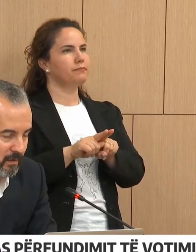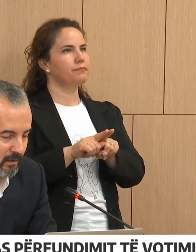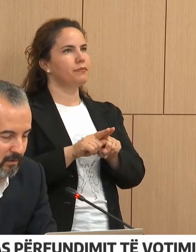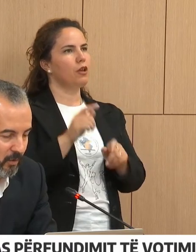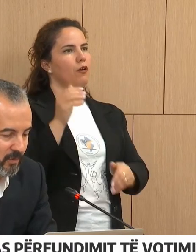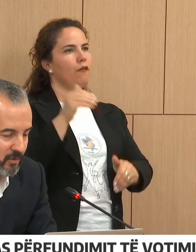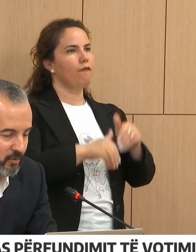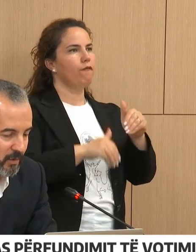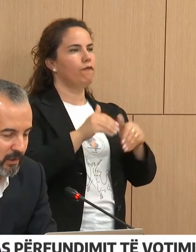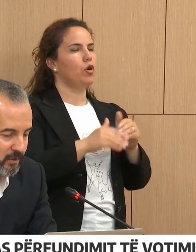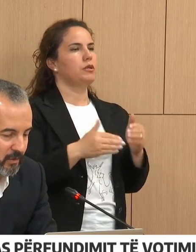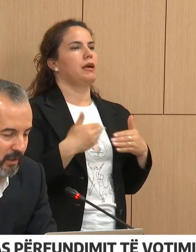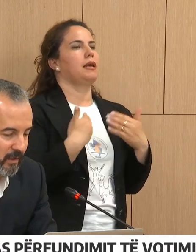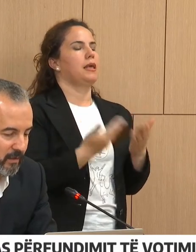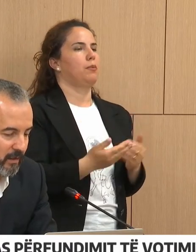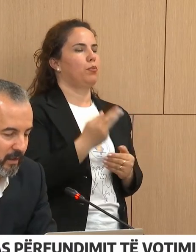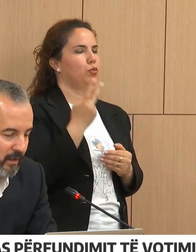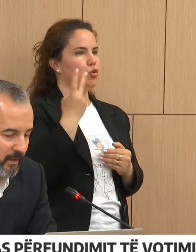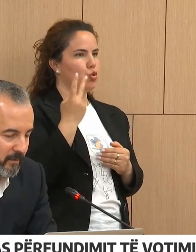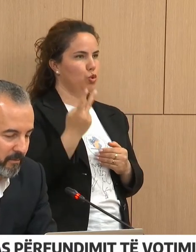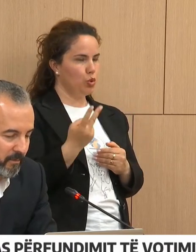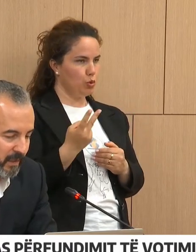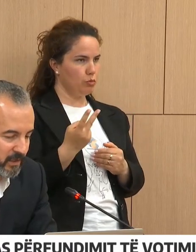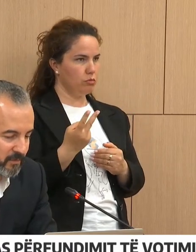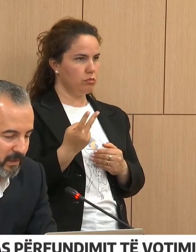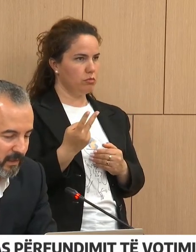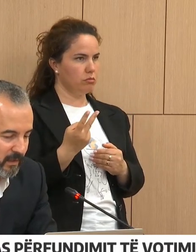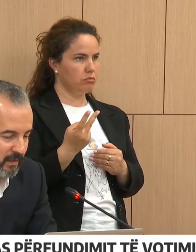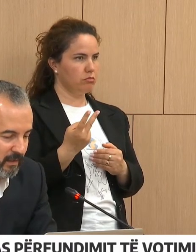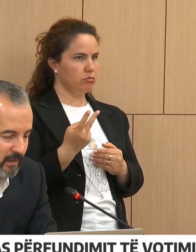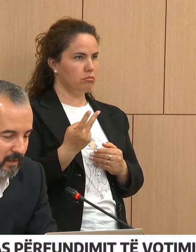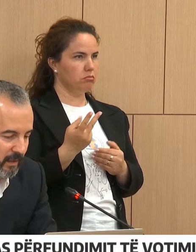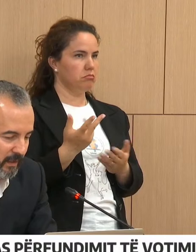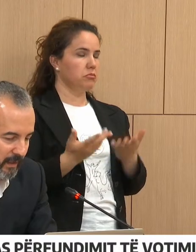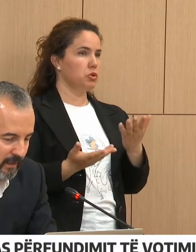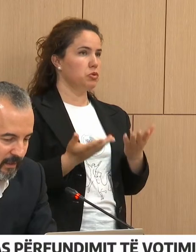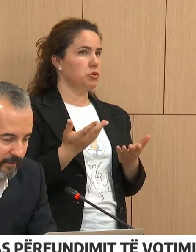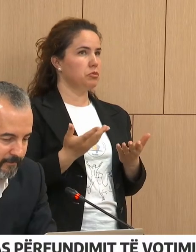domës vërshmërisht që janë 5.000